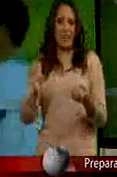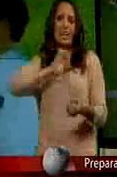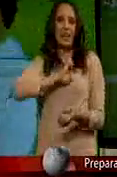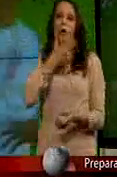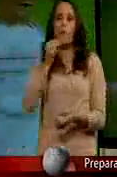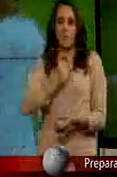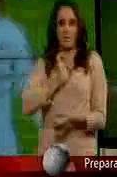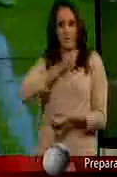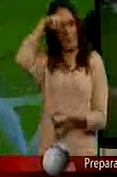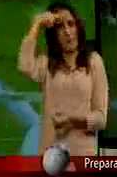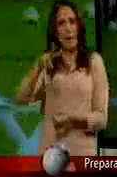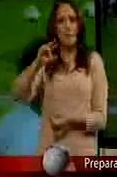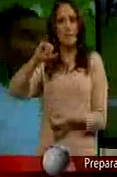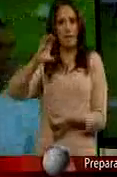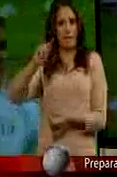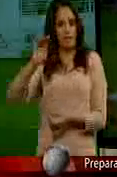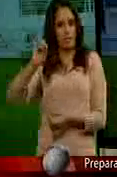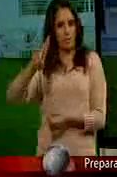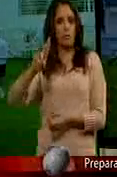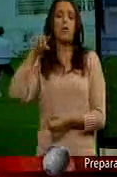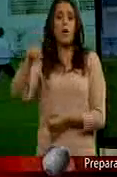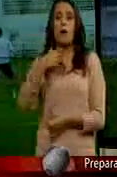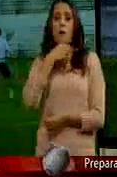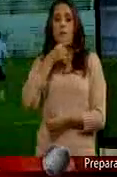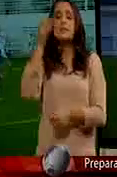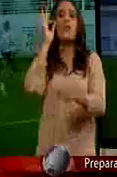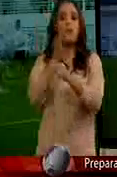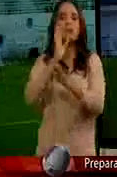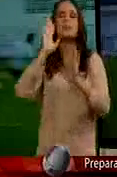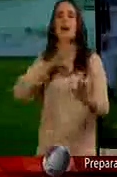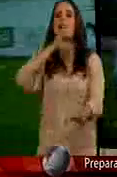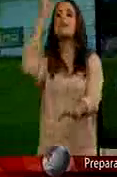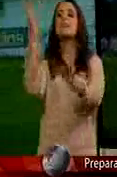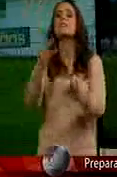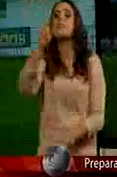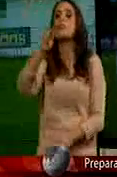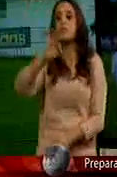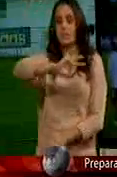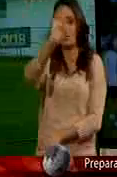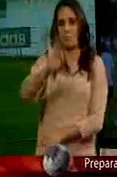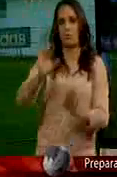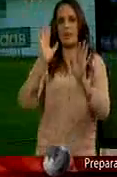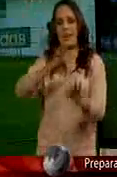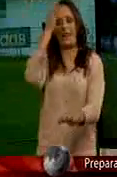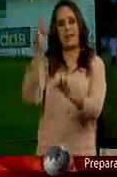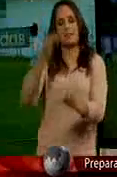mexicana De fútbol Víctor Manuel Bucetich Afirma Que tiene un ochenta por ciento De su cuadro Contra Panamá